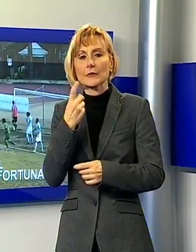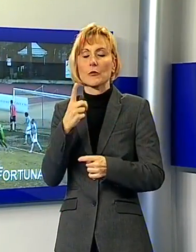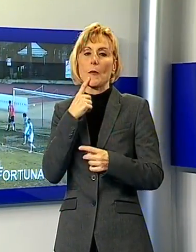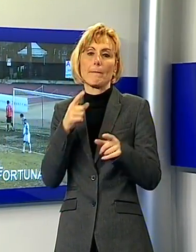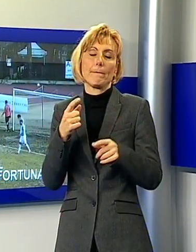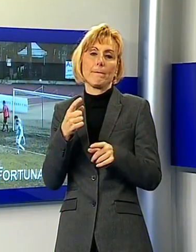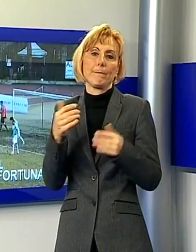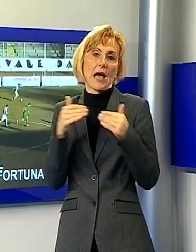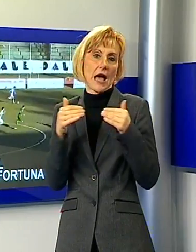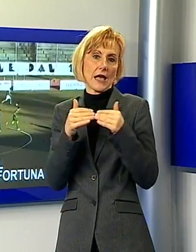campo dell'Argentina.